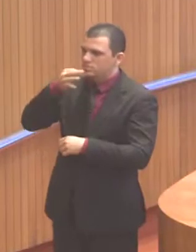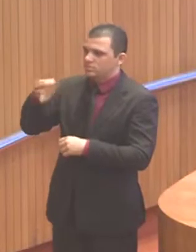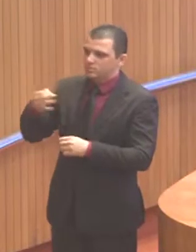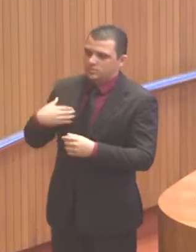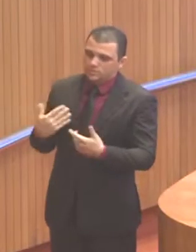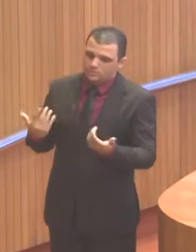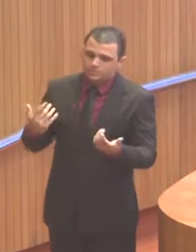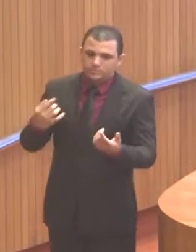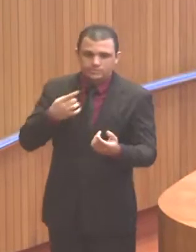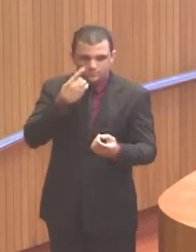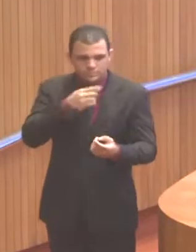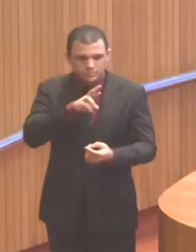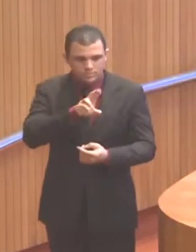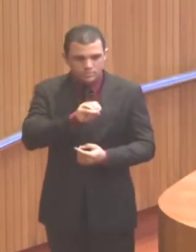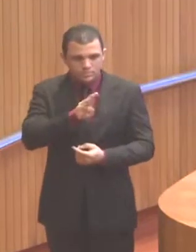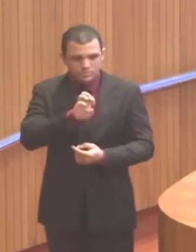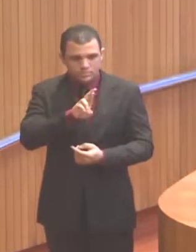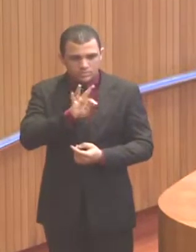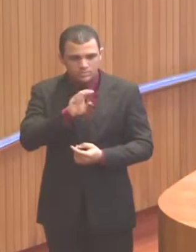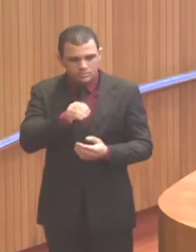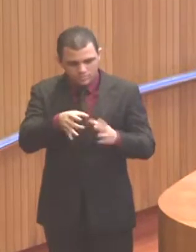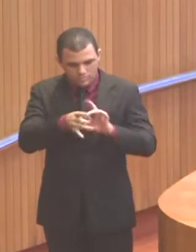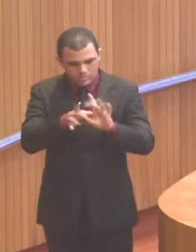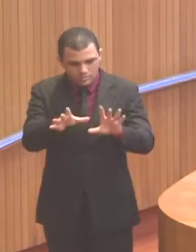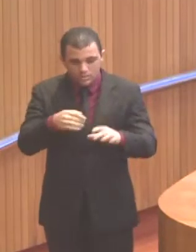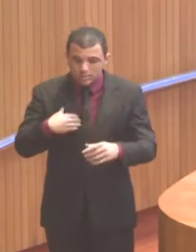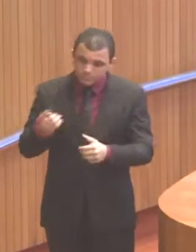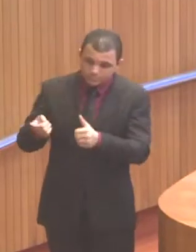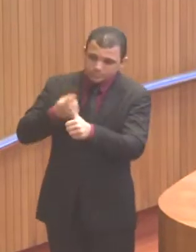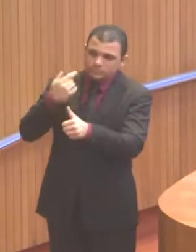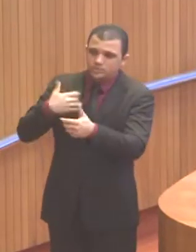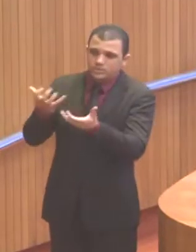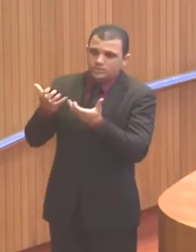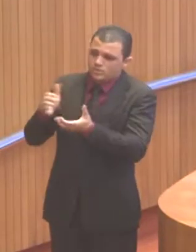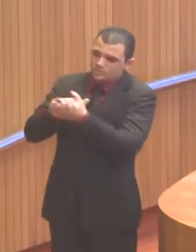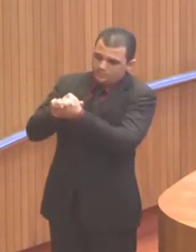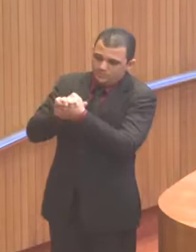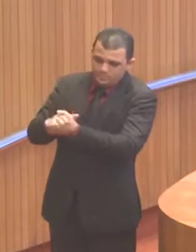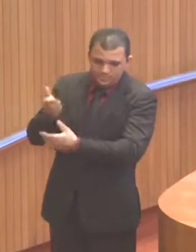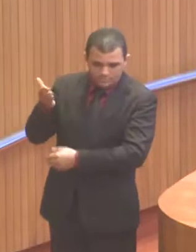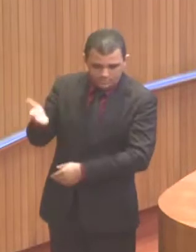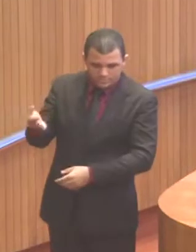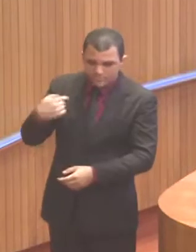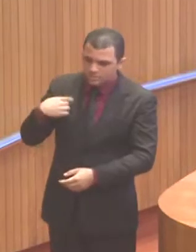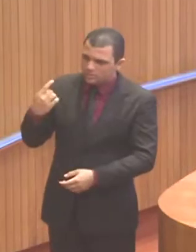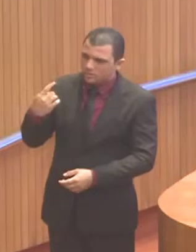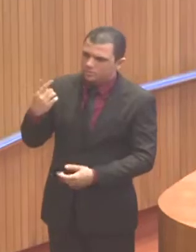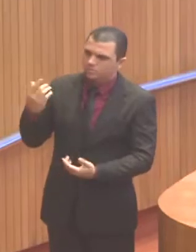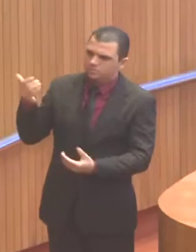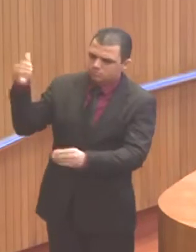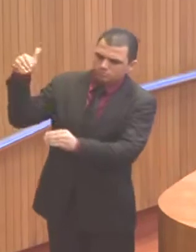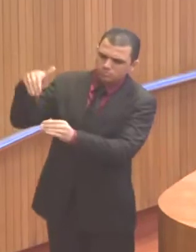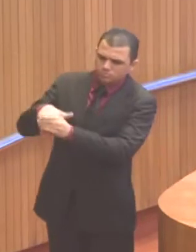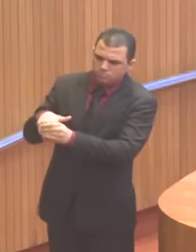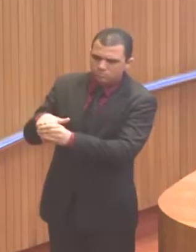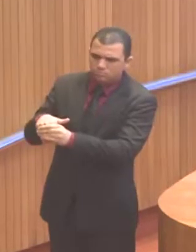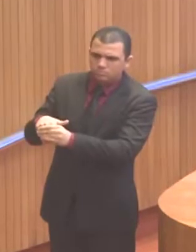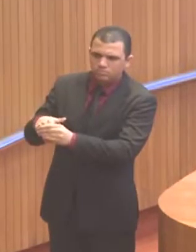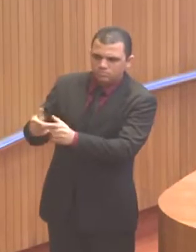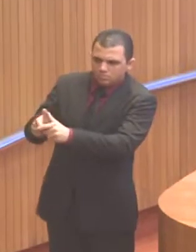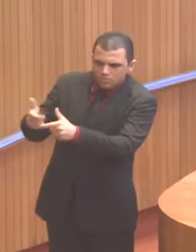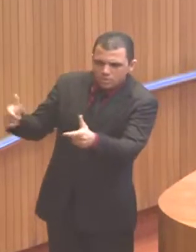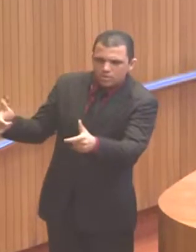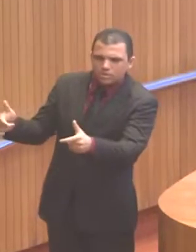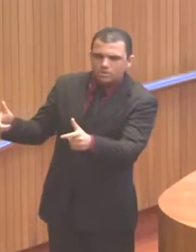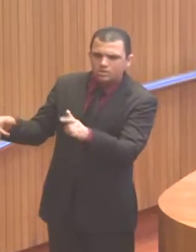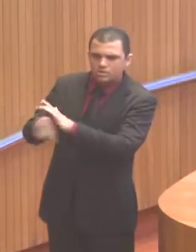lhe parabenizar, eu acho que pela grande votação que a senhora teve, não só em São